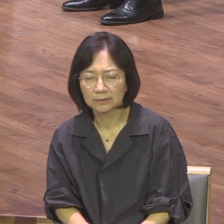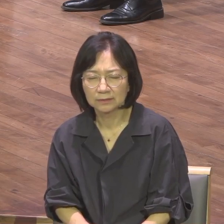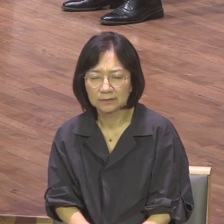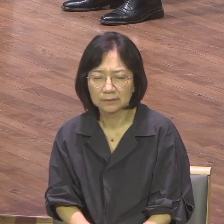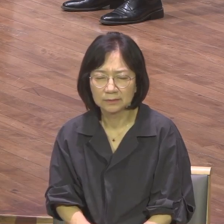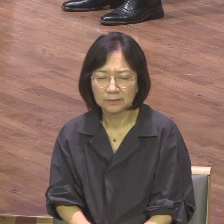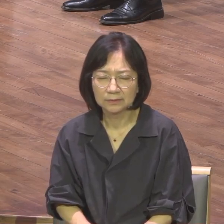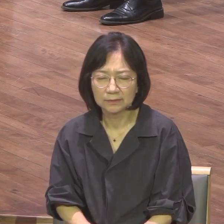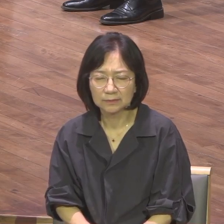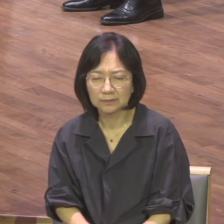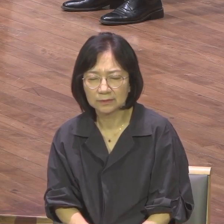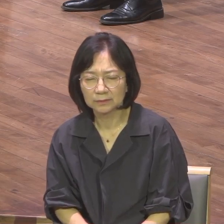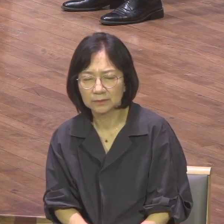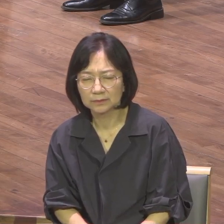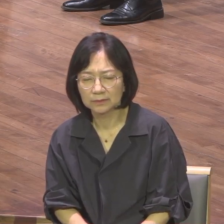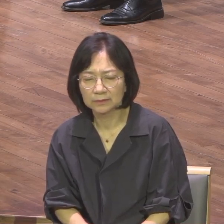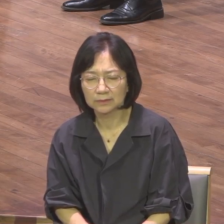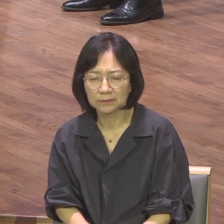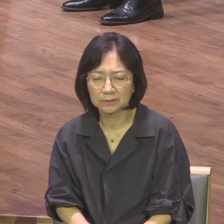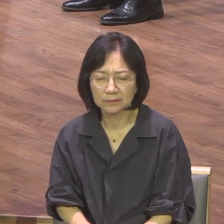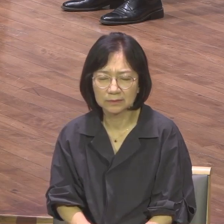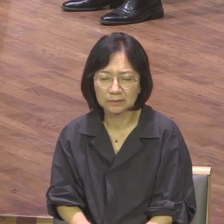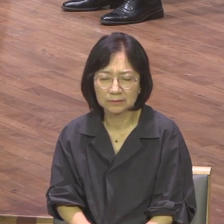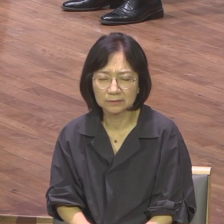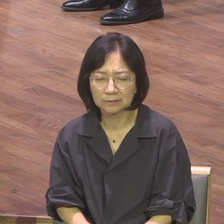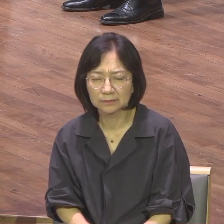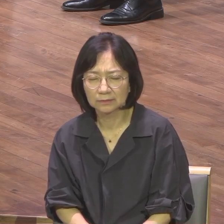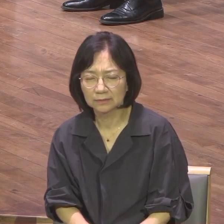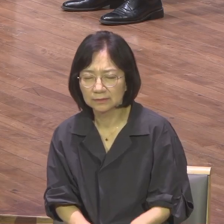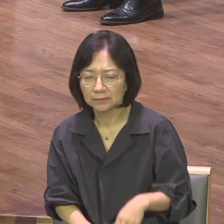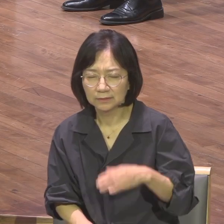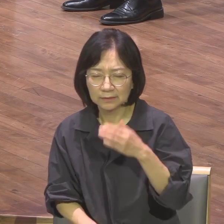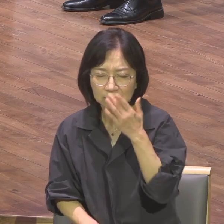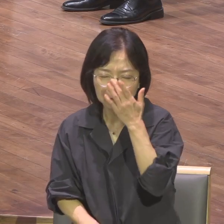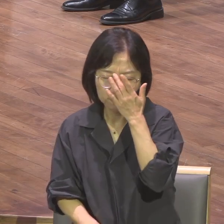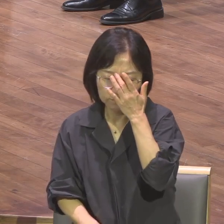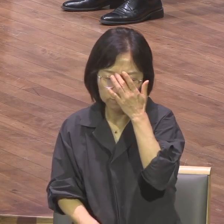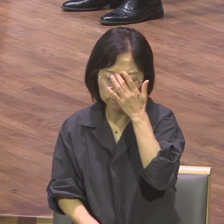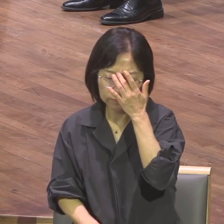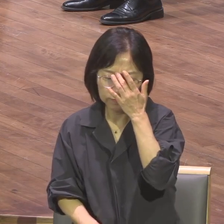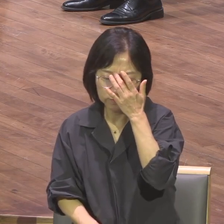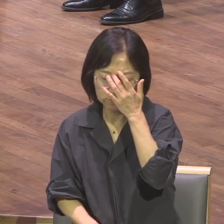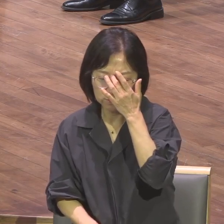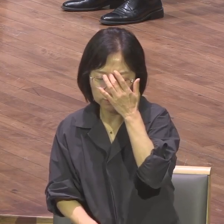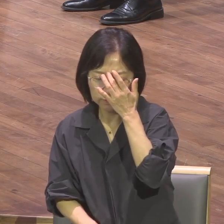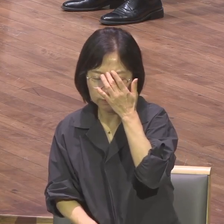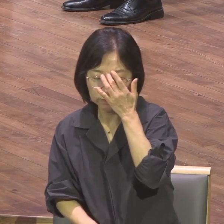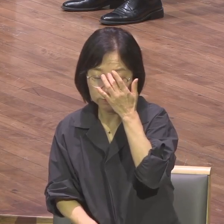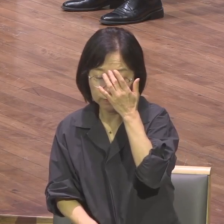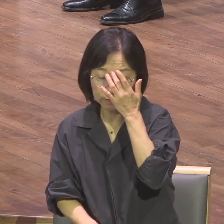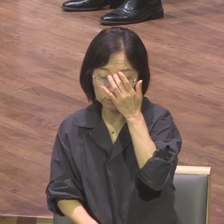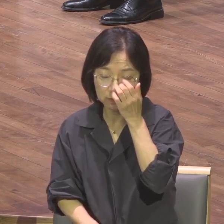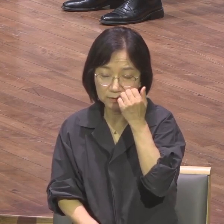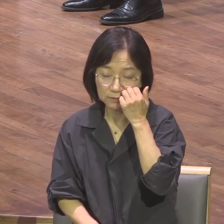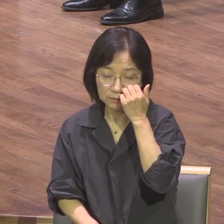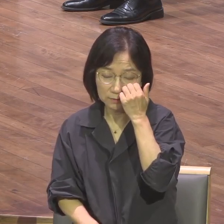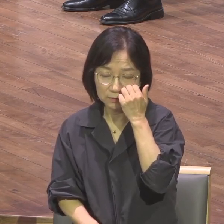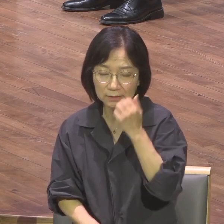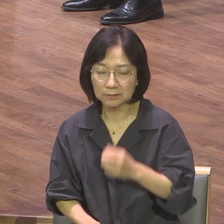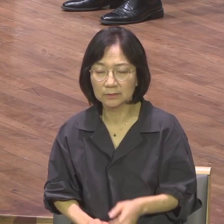삼출나라와 오천정국에 이르기까지 이 복음의 깃발을 줄 수 있는 전도운동에 깃발을 줄 수 있는 환장의 깃발을 줄 수 있는